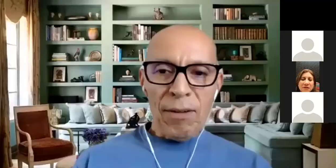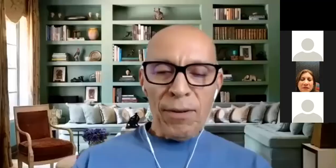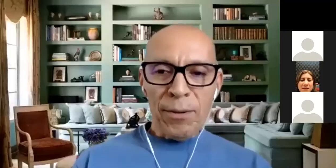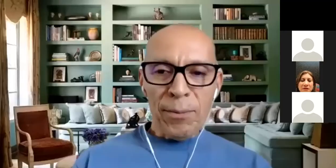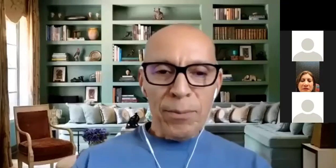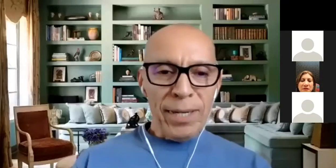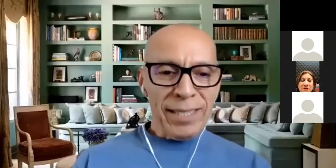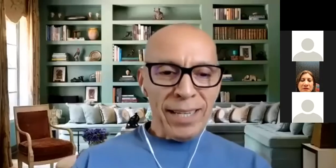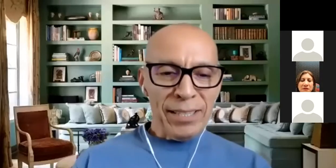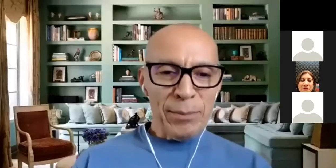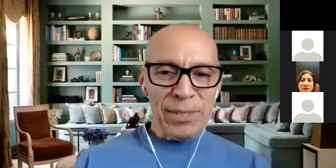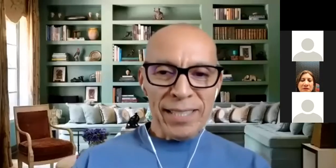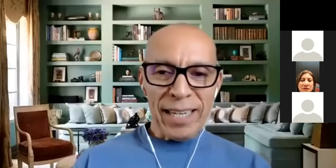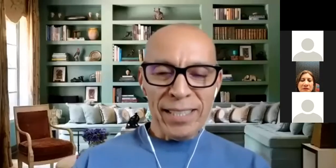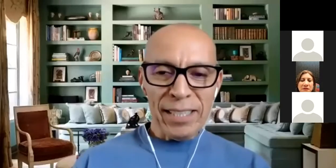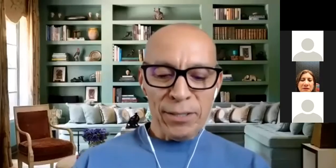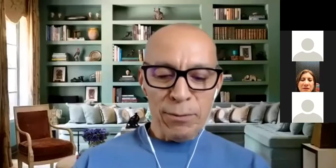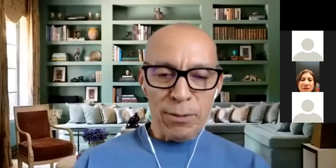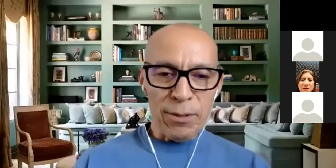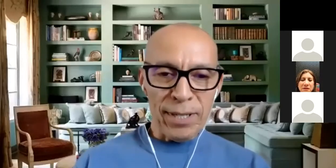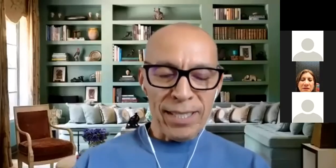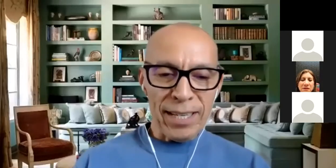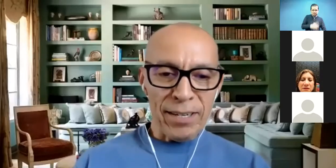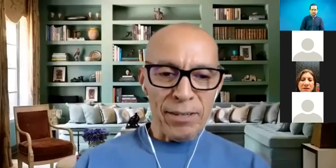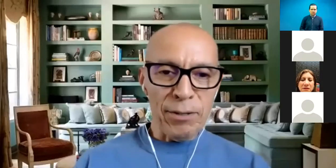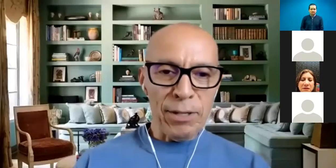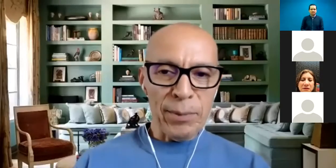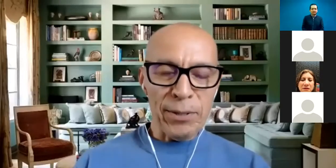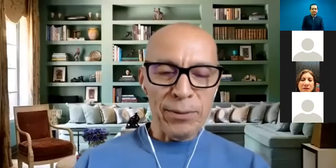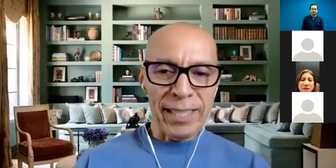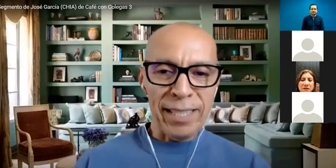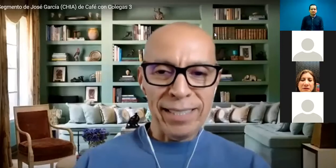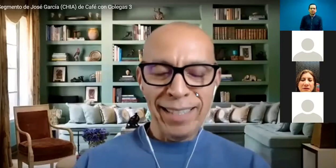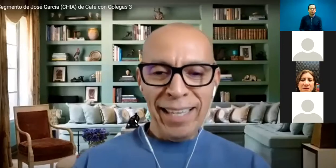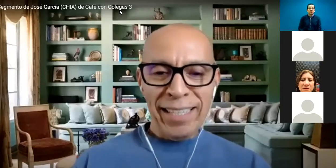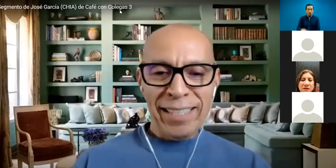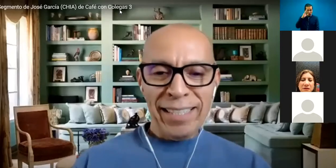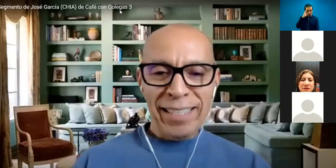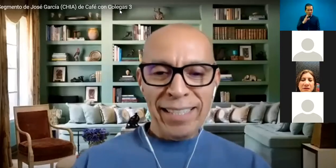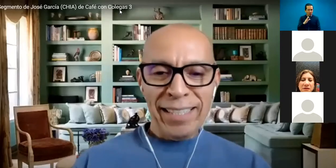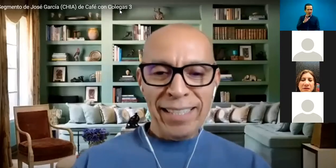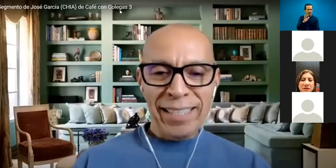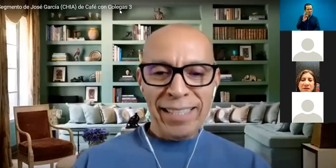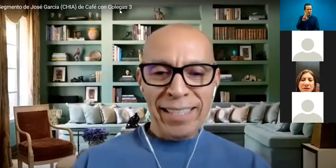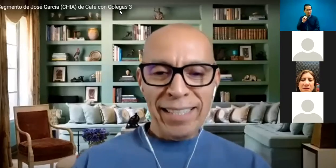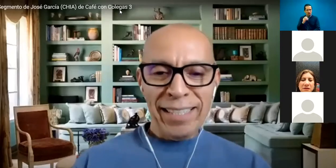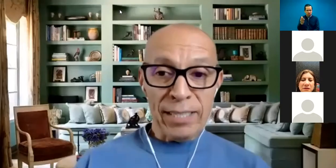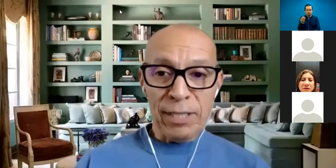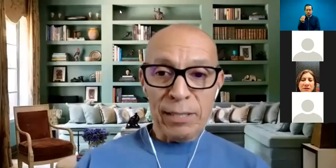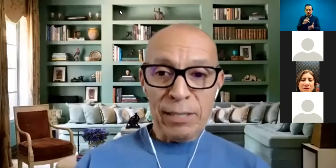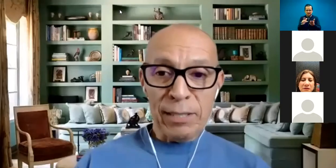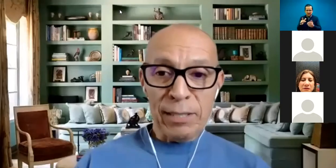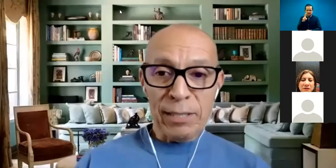Hola, Flor. Buenas tardes. Muchas gracias. Es un honor estar reuniéndome con ustedes. Sí, estoy de